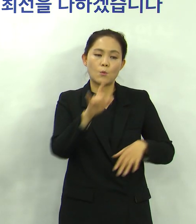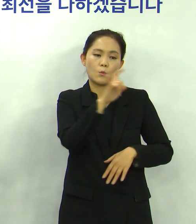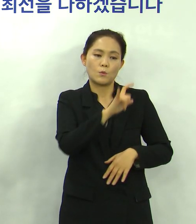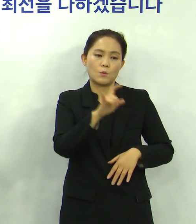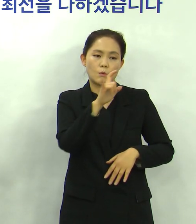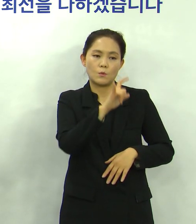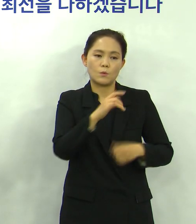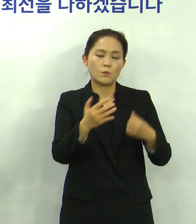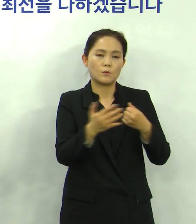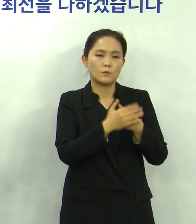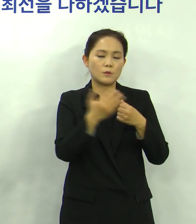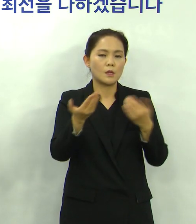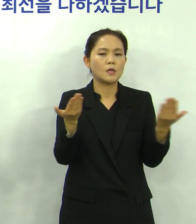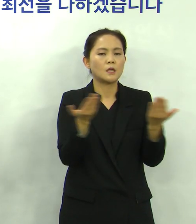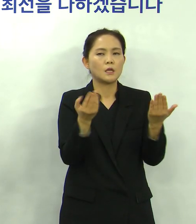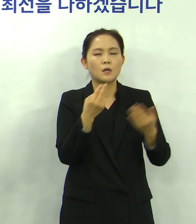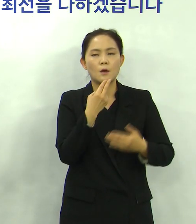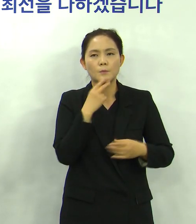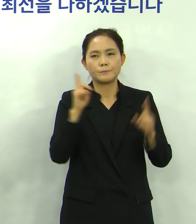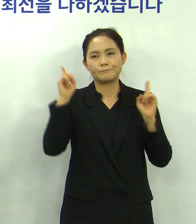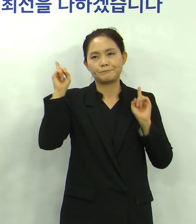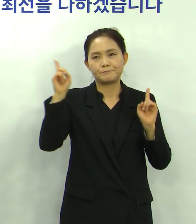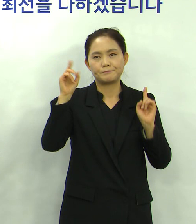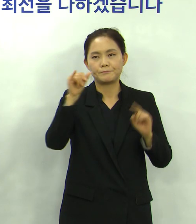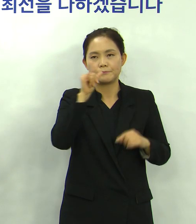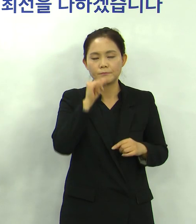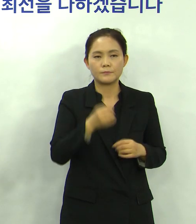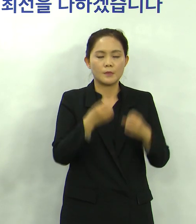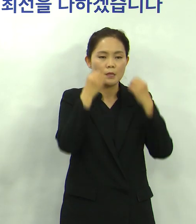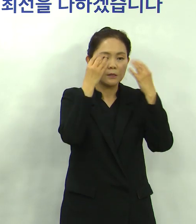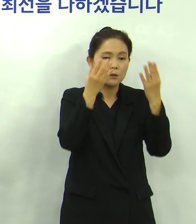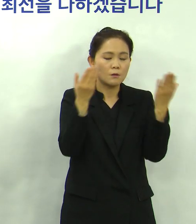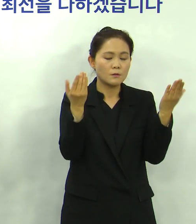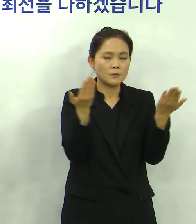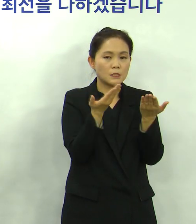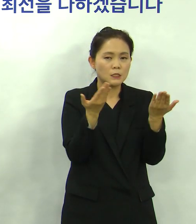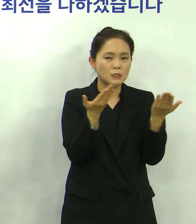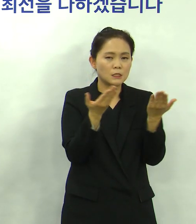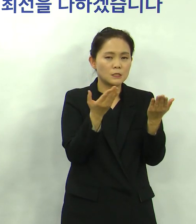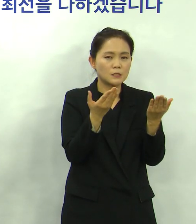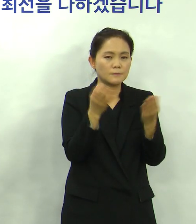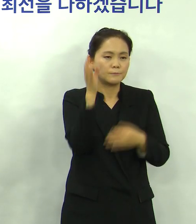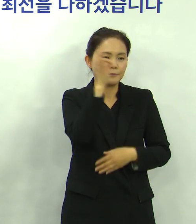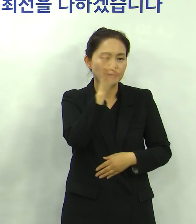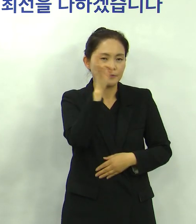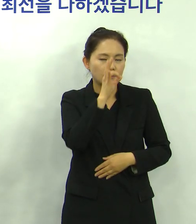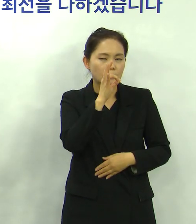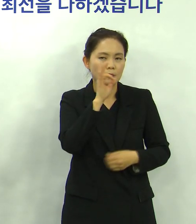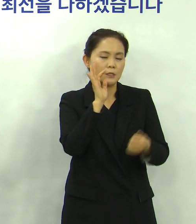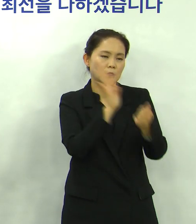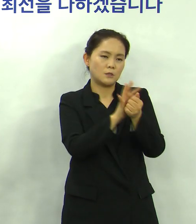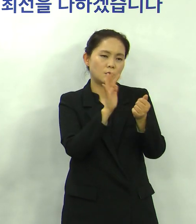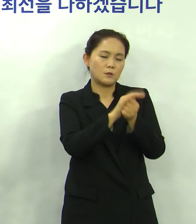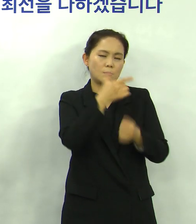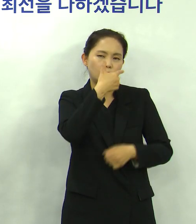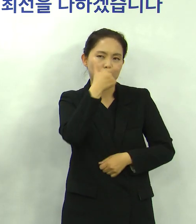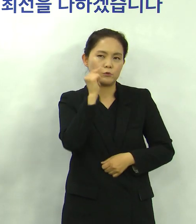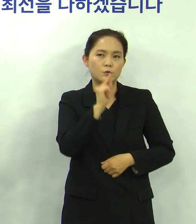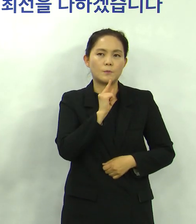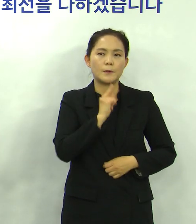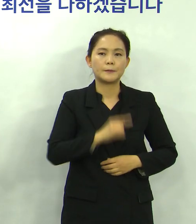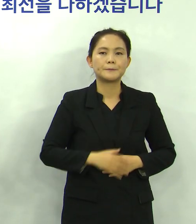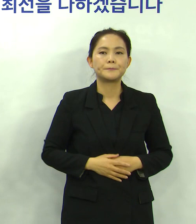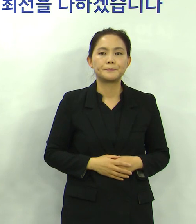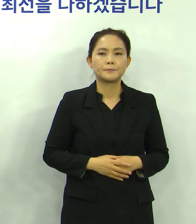일자리를 잃은 분들과 새로 일자리를 찾아야 하는 청년 구직자들에게는 이런 지움도 턱없이 부족할